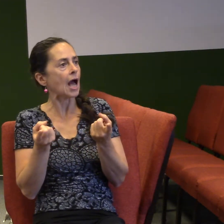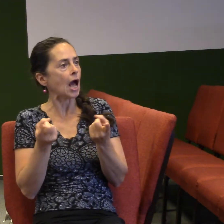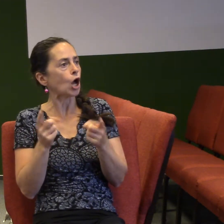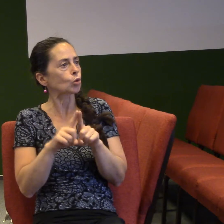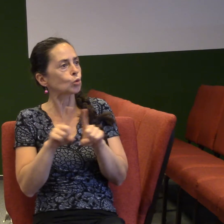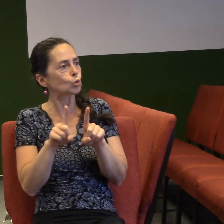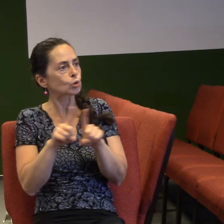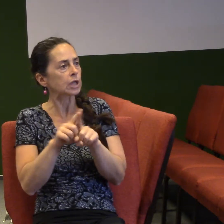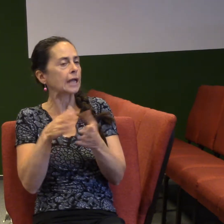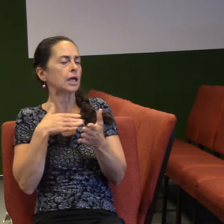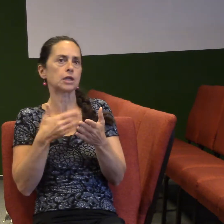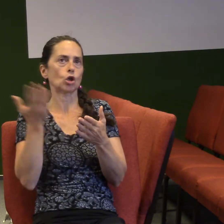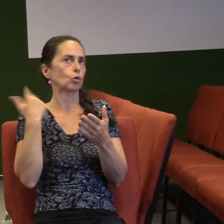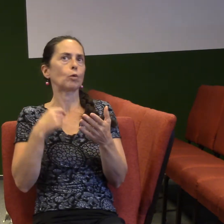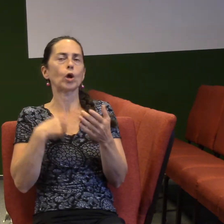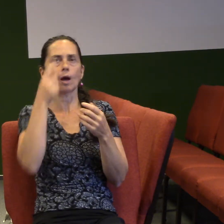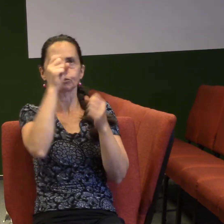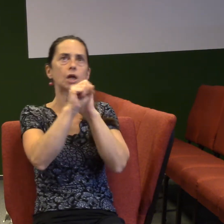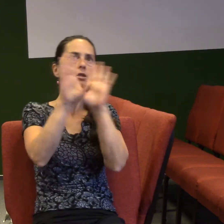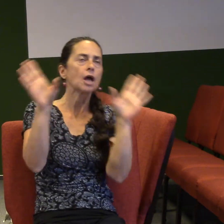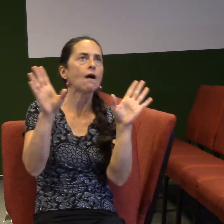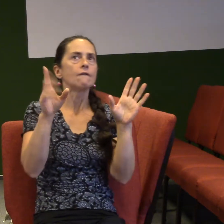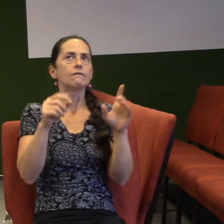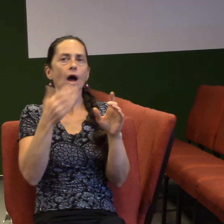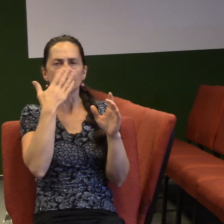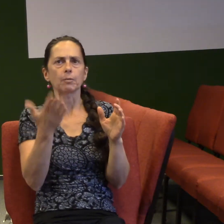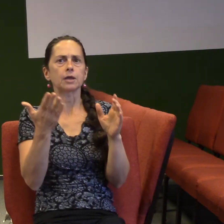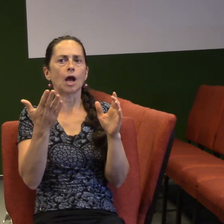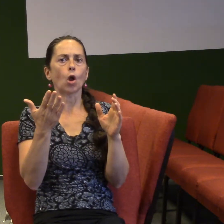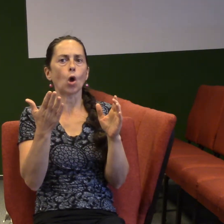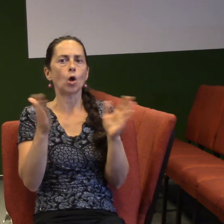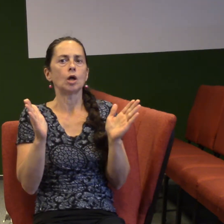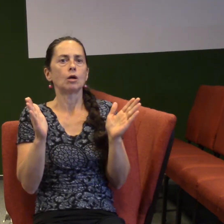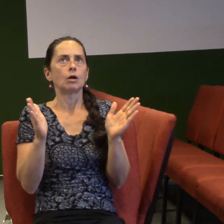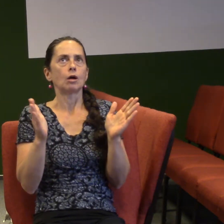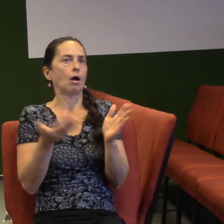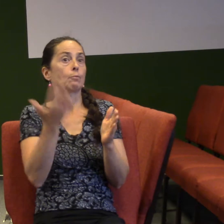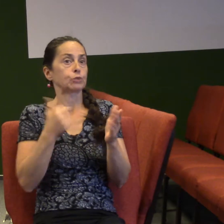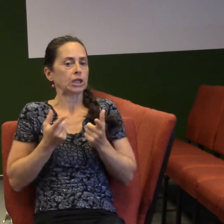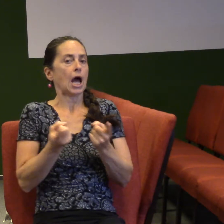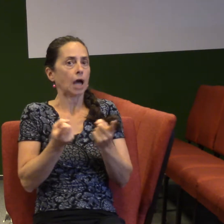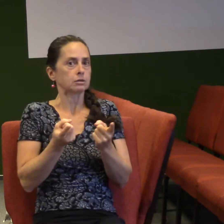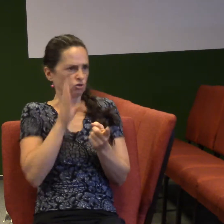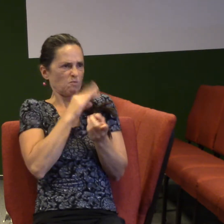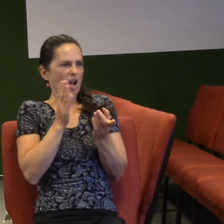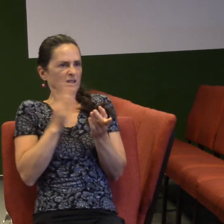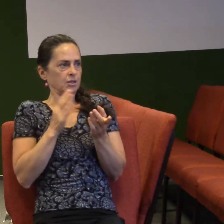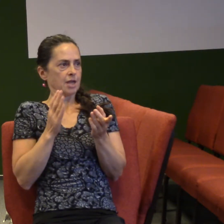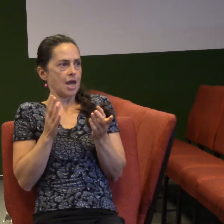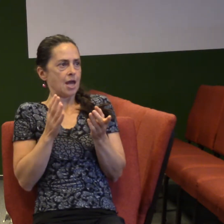představu, nebo takové očekávání, že to vypadalo ještě krátce před tou akcí hrozně špatně. A potom Bůh se